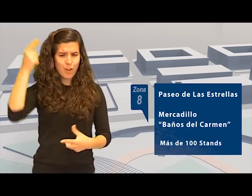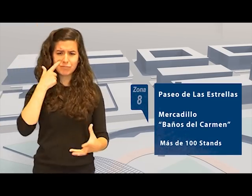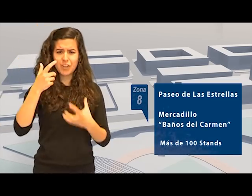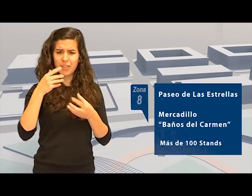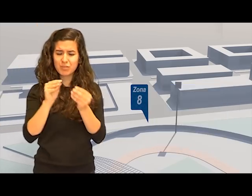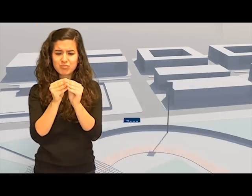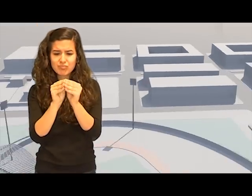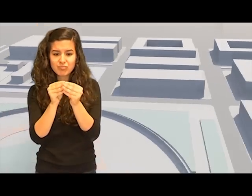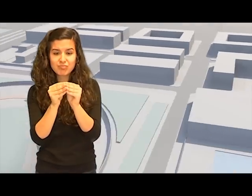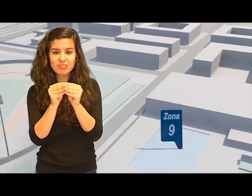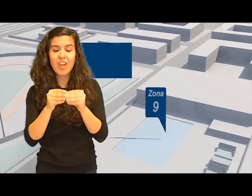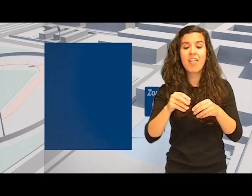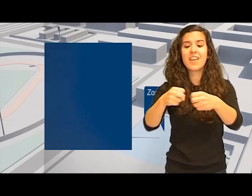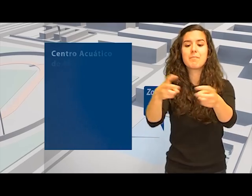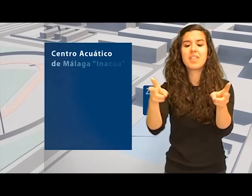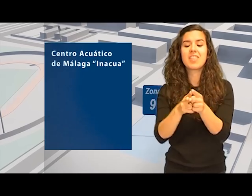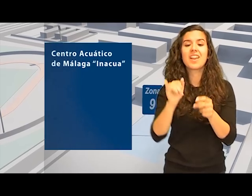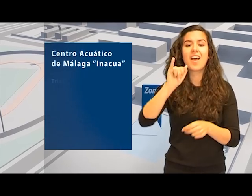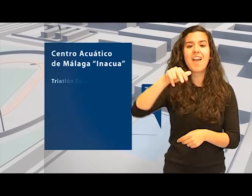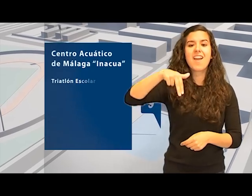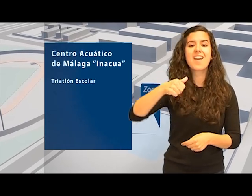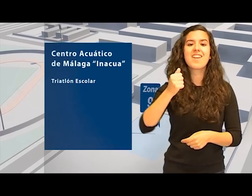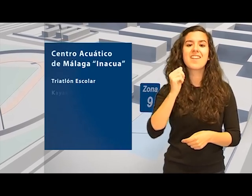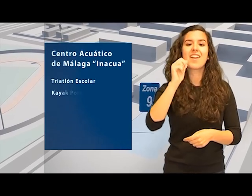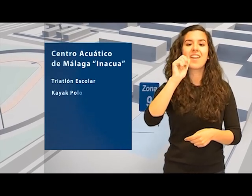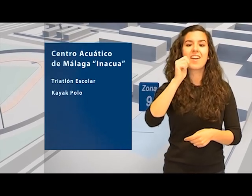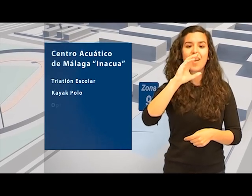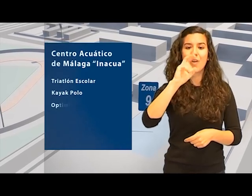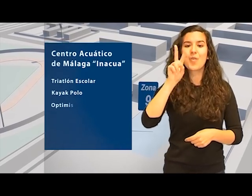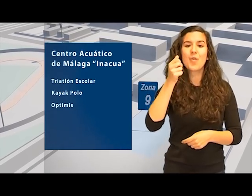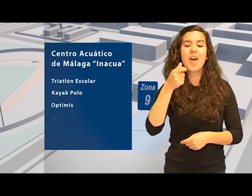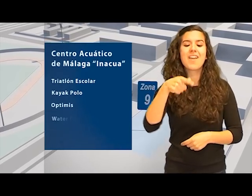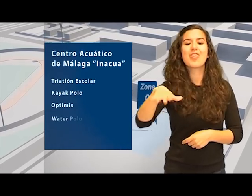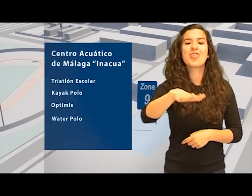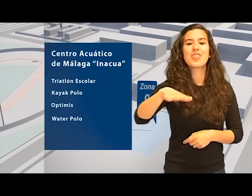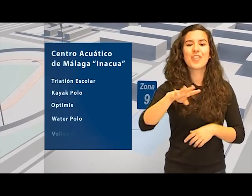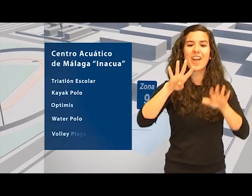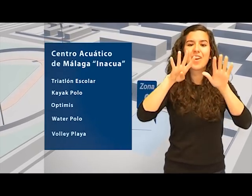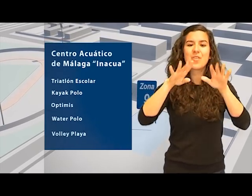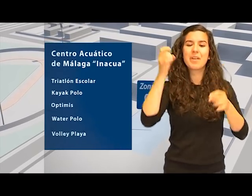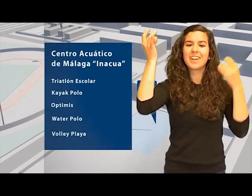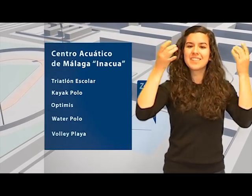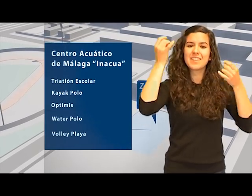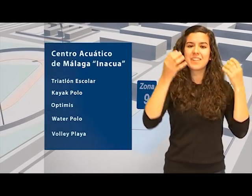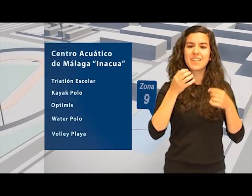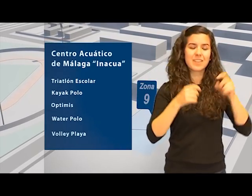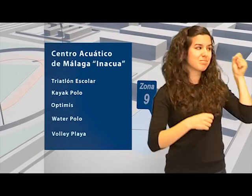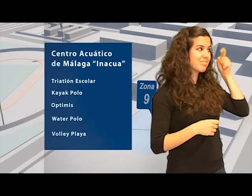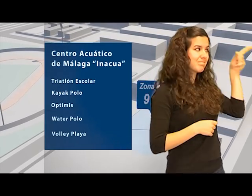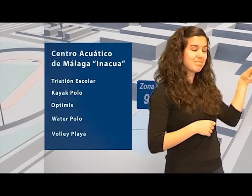a mano. En el Centro Acuático de Málaga, Inacua, que pertenece a la zona 9, se llevarán a cabo las actividades como triatlón